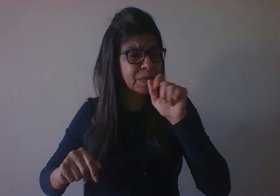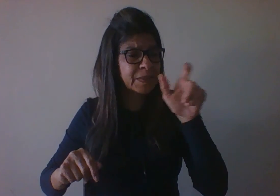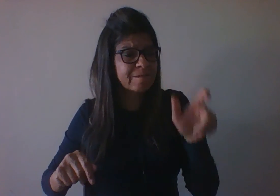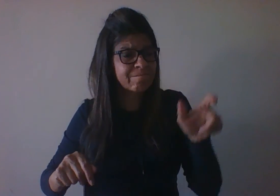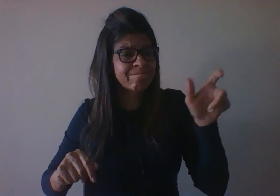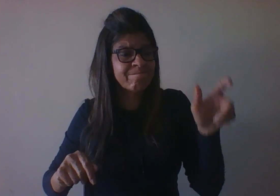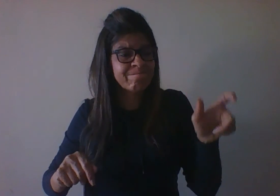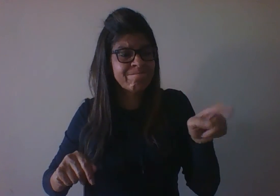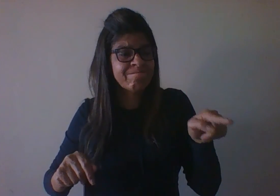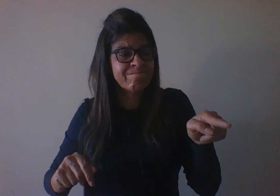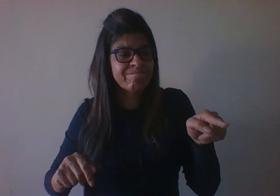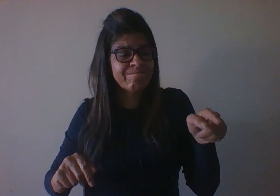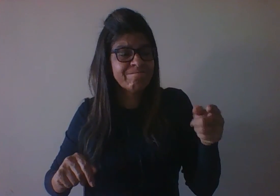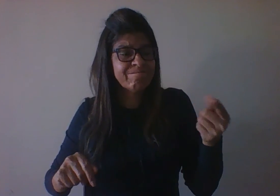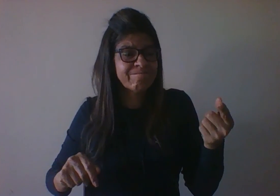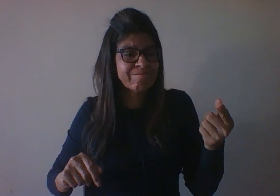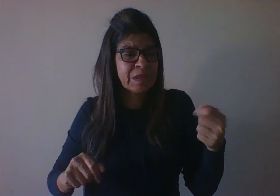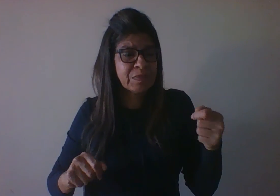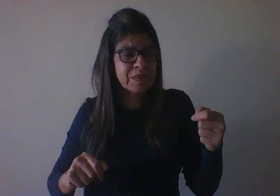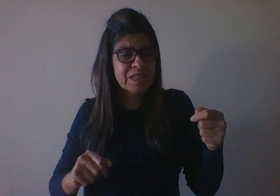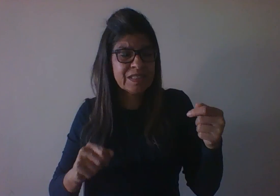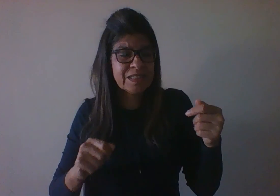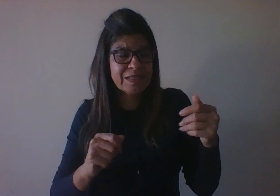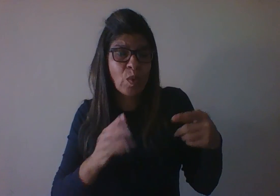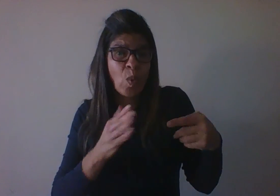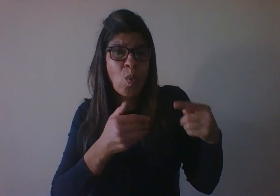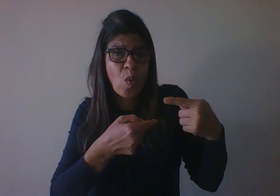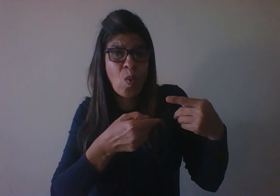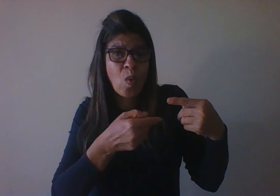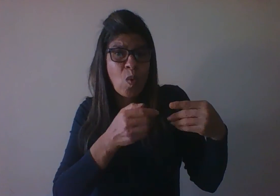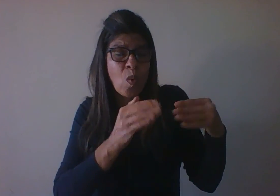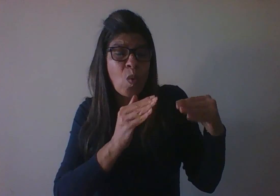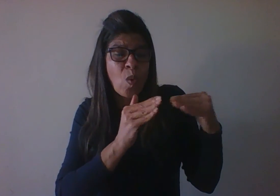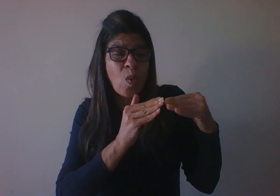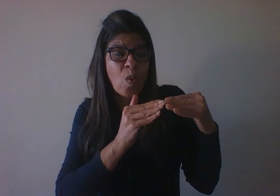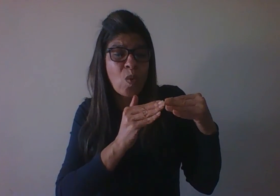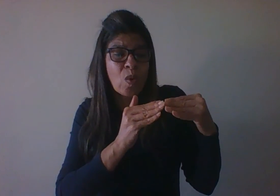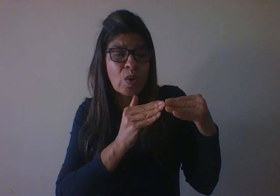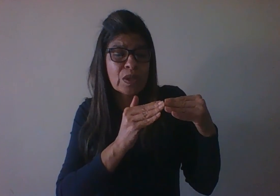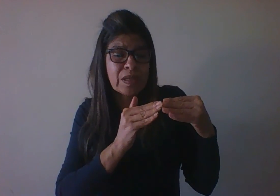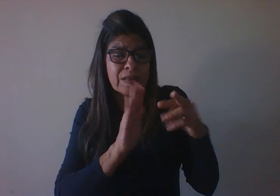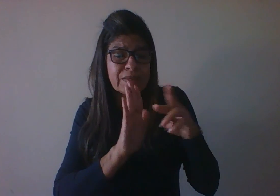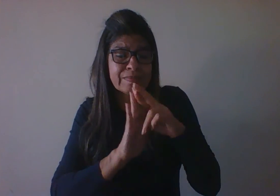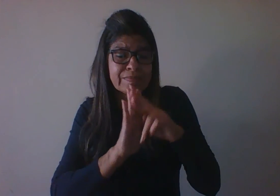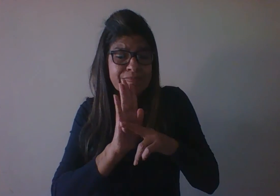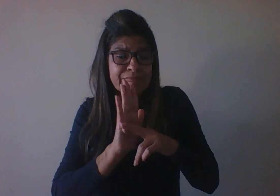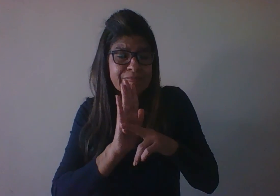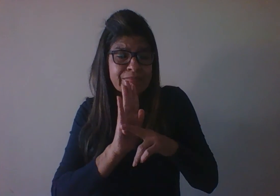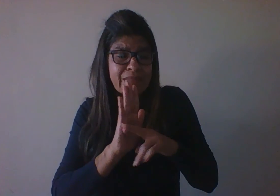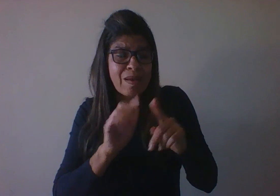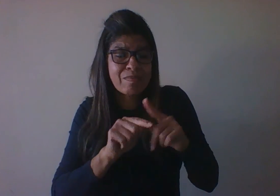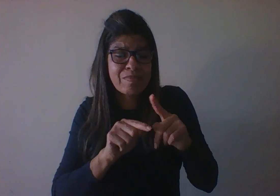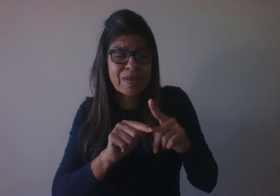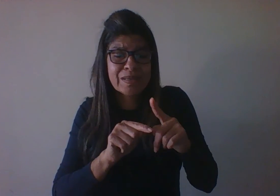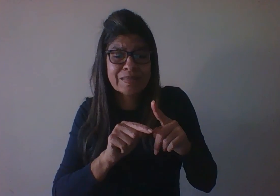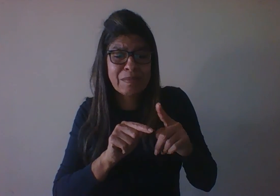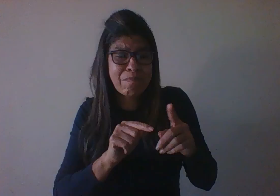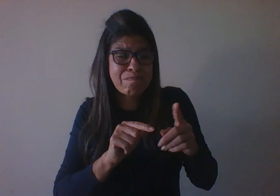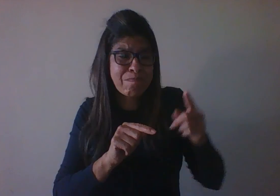as regras estabelecidas por eles, mas não necessariamente a gente tem que pensar igual a eles, sua identidade do